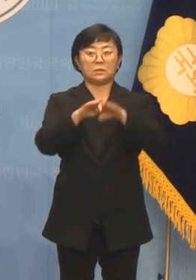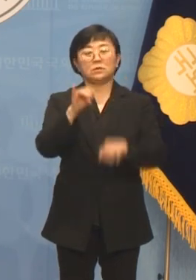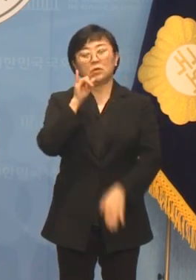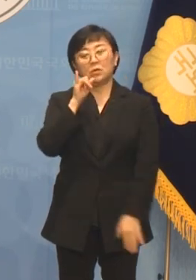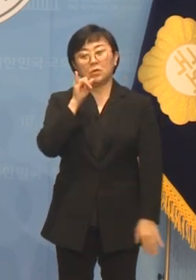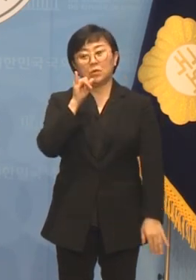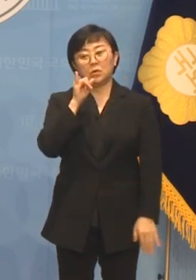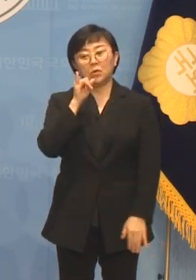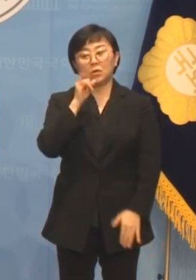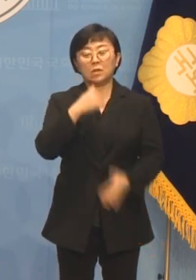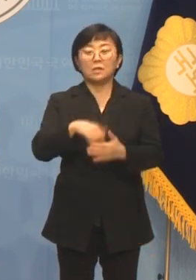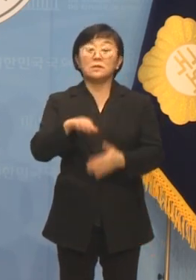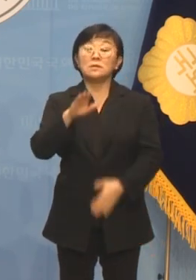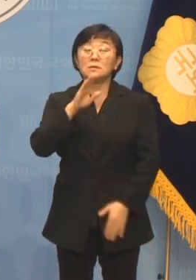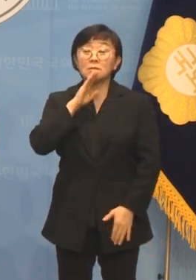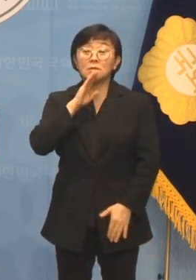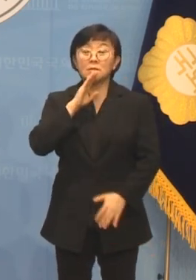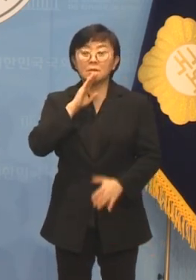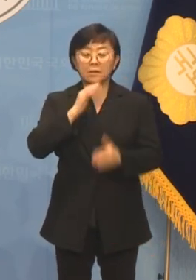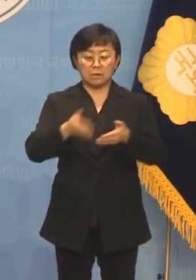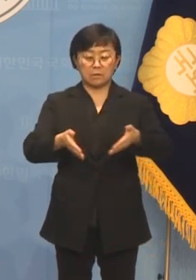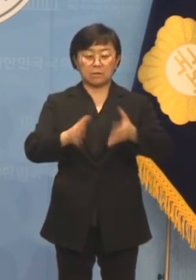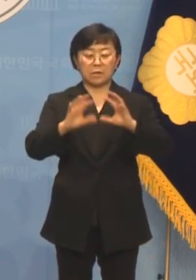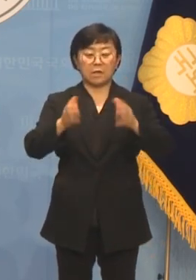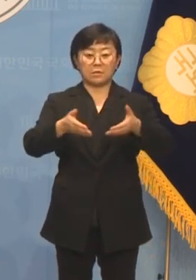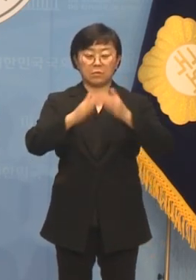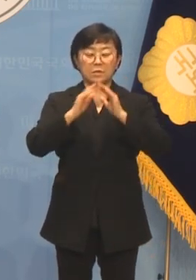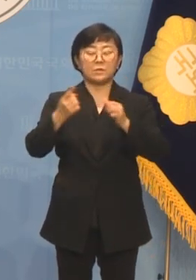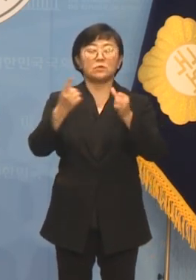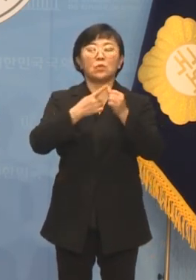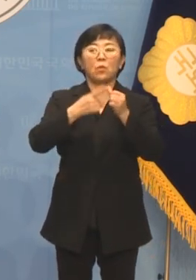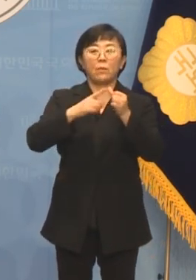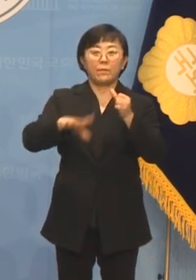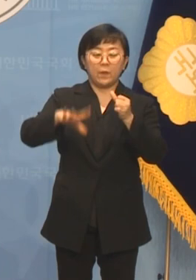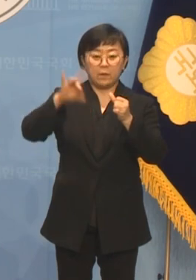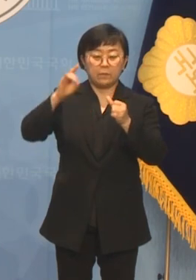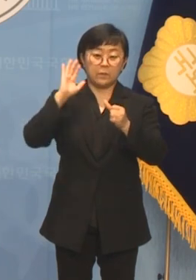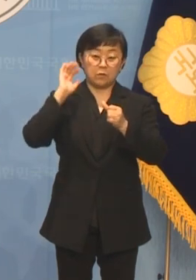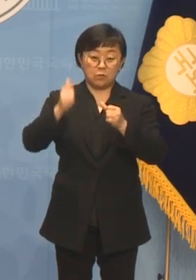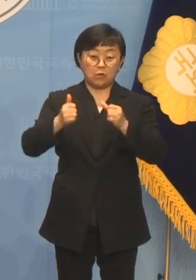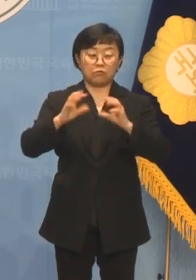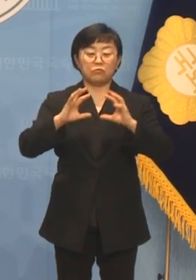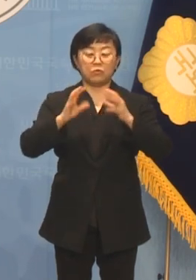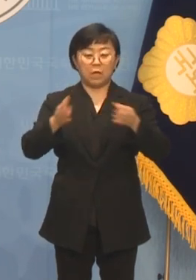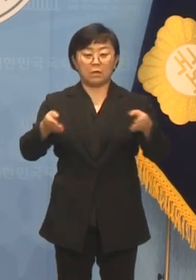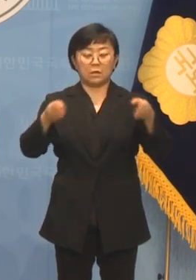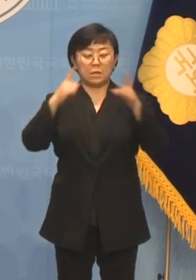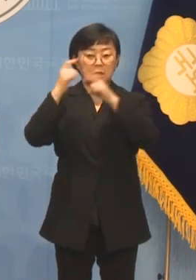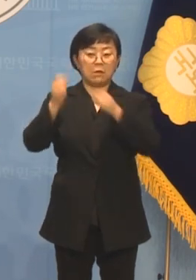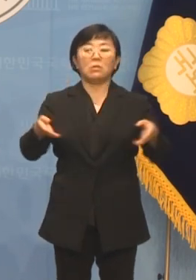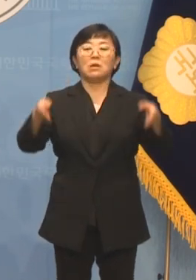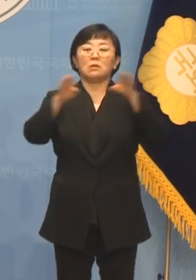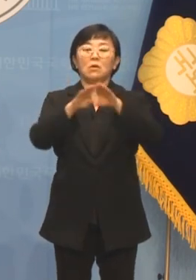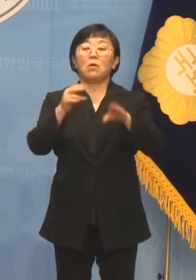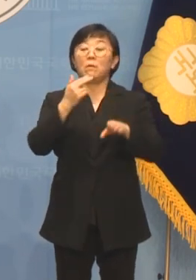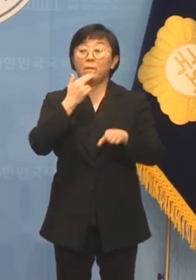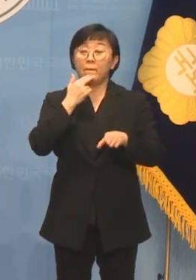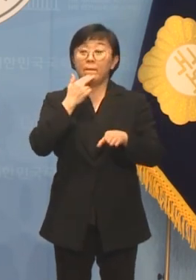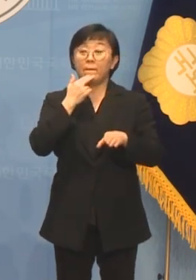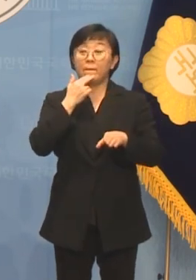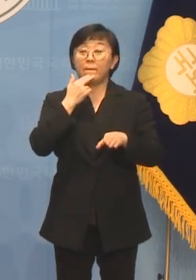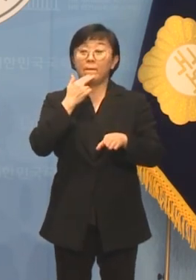정작 건국 대통령의 업적을 기느는 국가기념관이 없는 게 과연